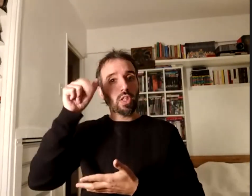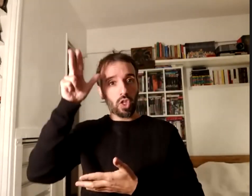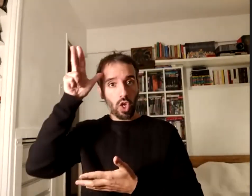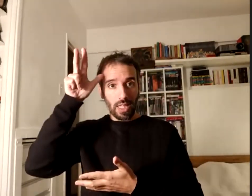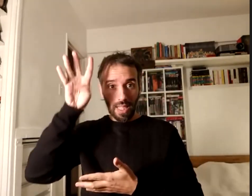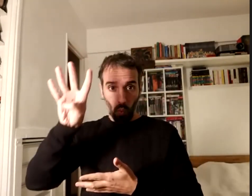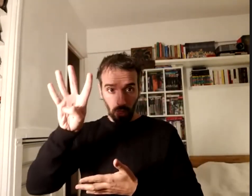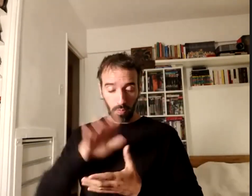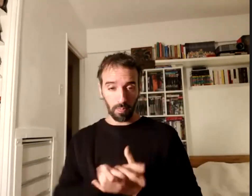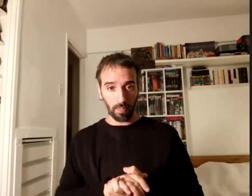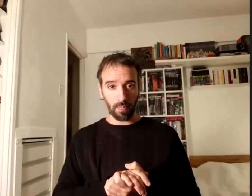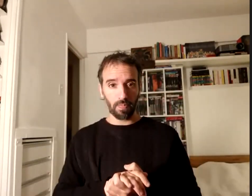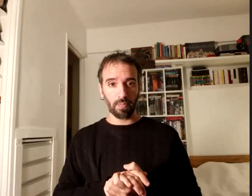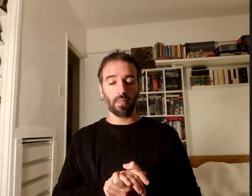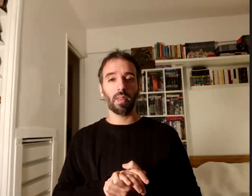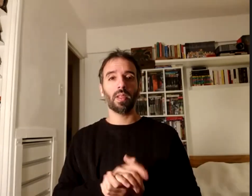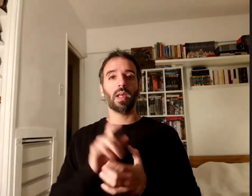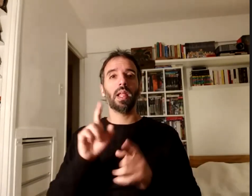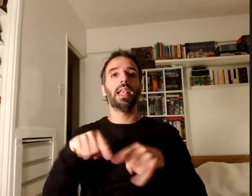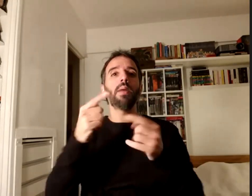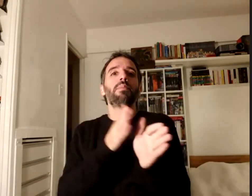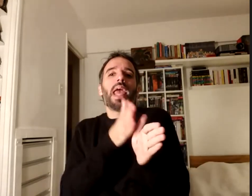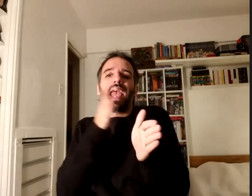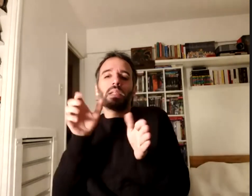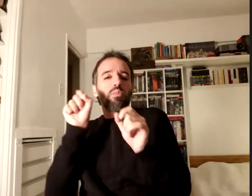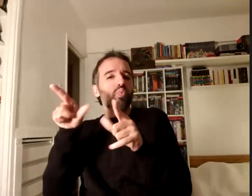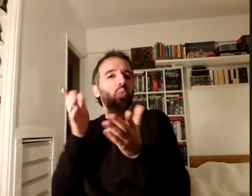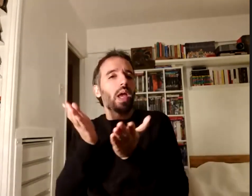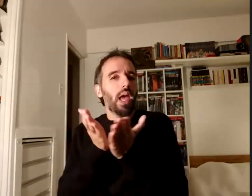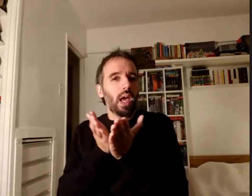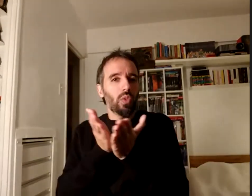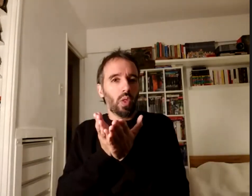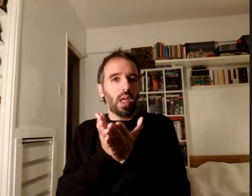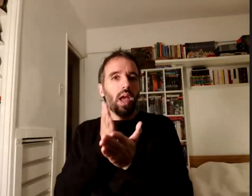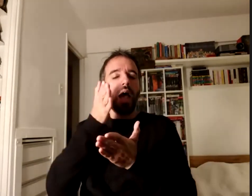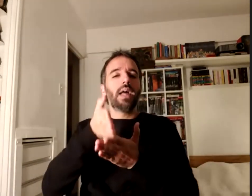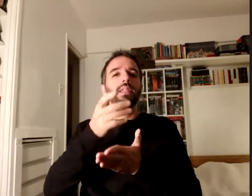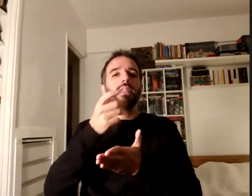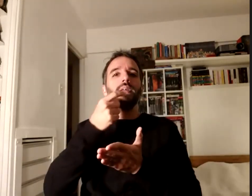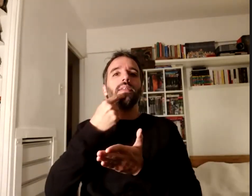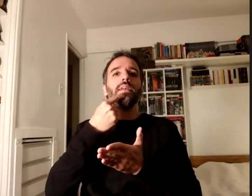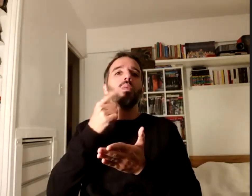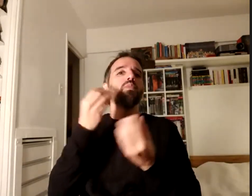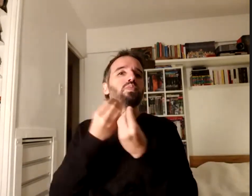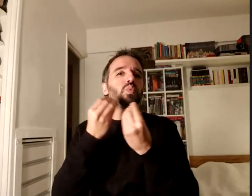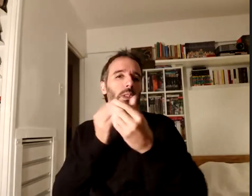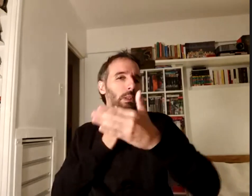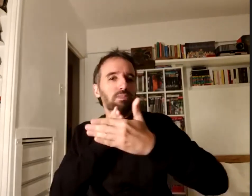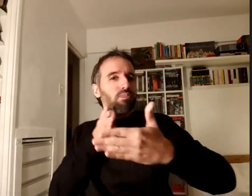la primera etapa de sus estudios asistía a clase superando muchas barreras ya que era usuario de